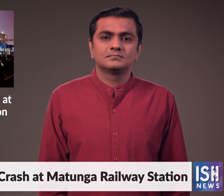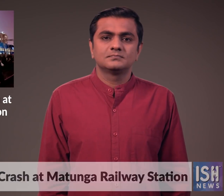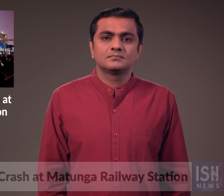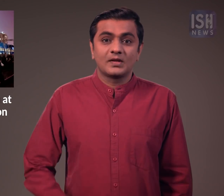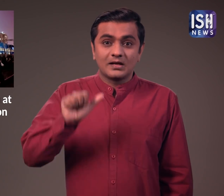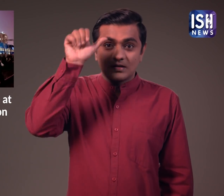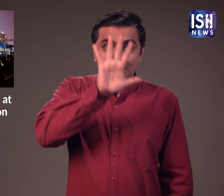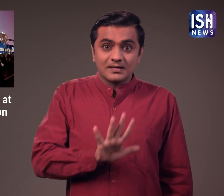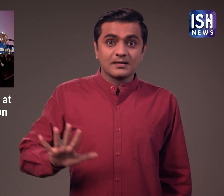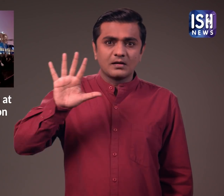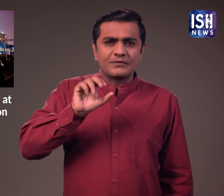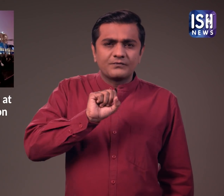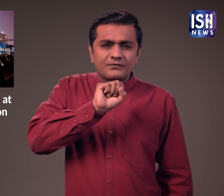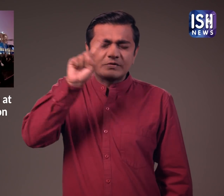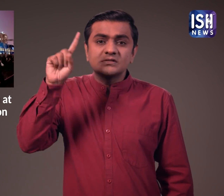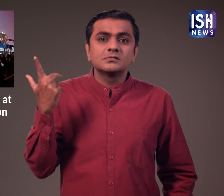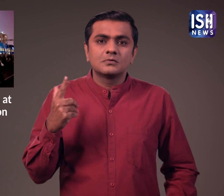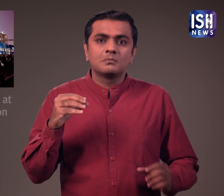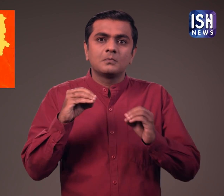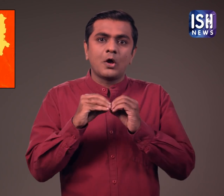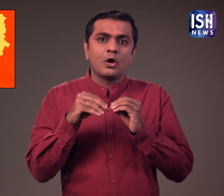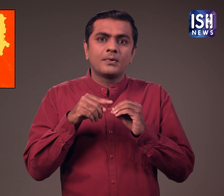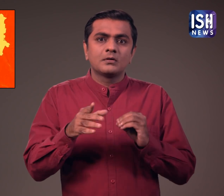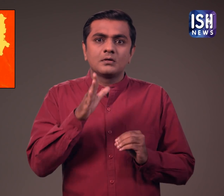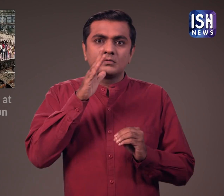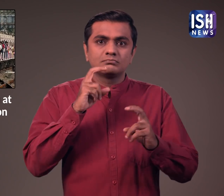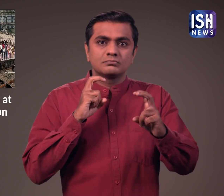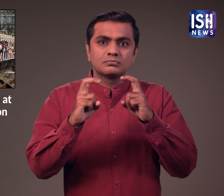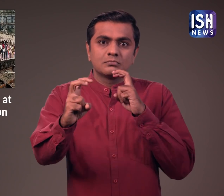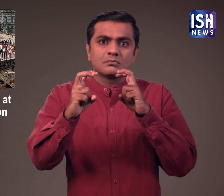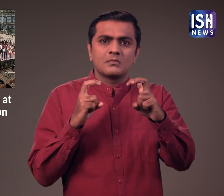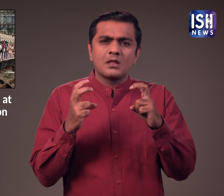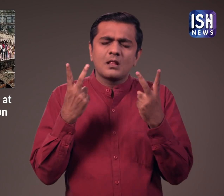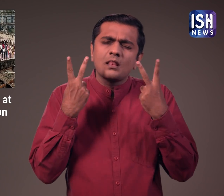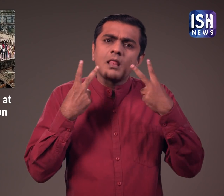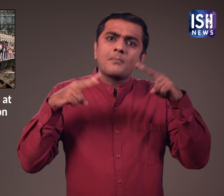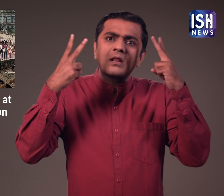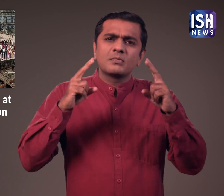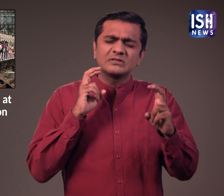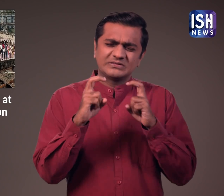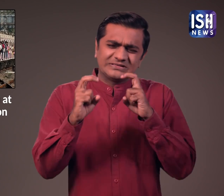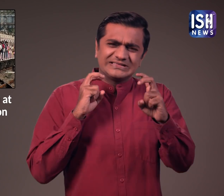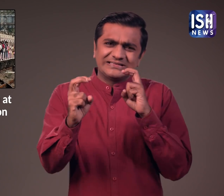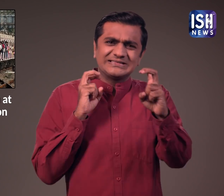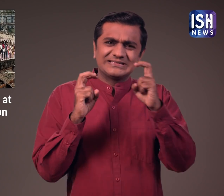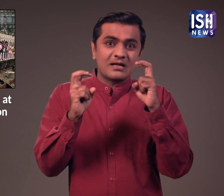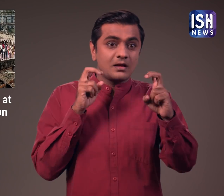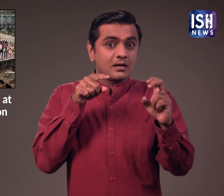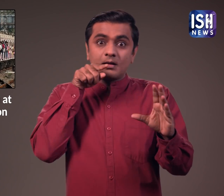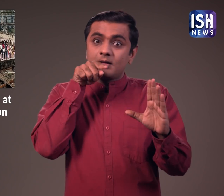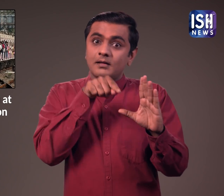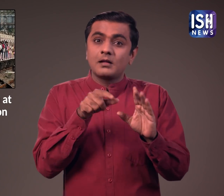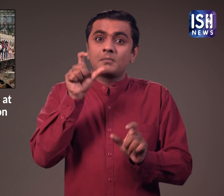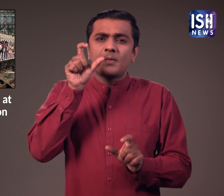पूर्य भारत में मुंबई में लोकल ट्रेने सबसे व्यापक रूप से उप्योग की जाने वाली परिवाहन है।